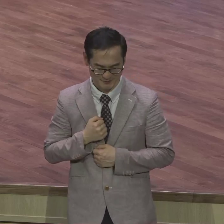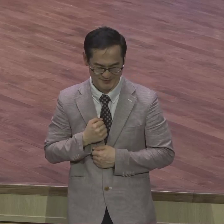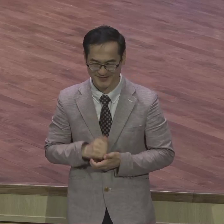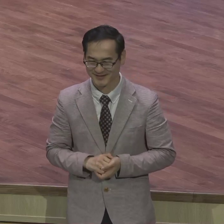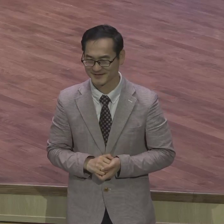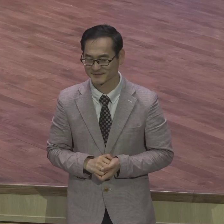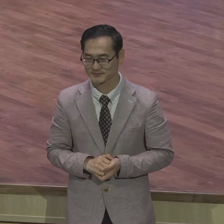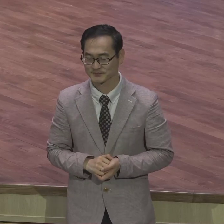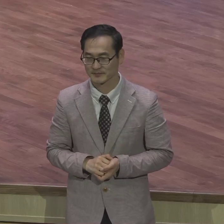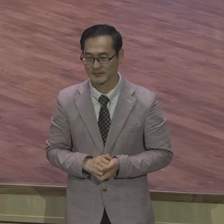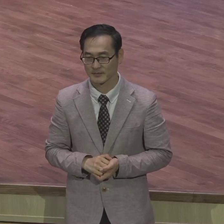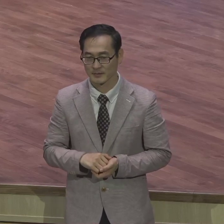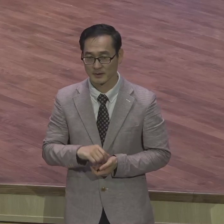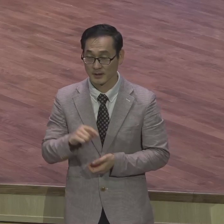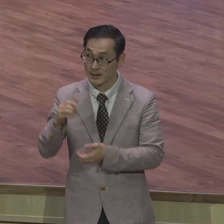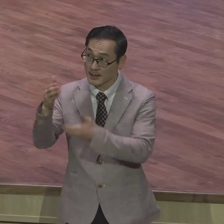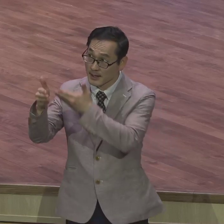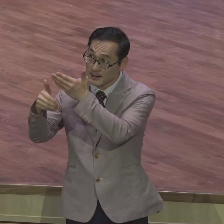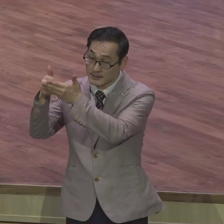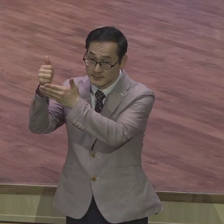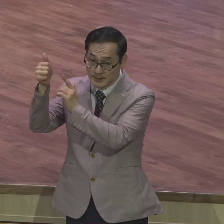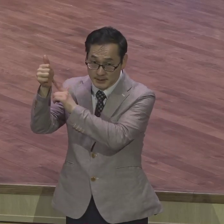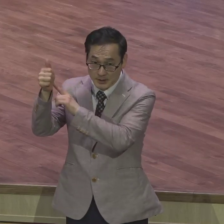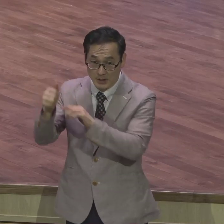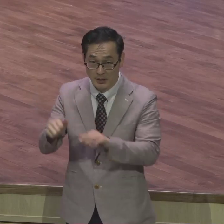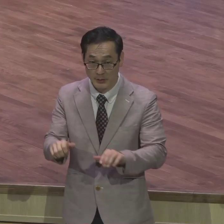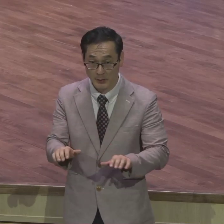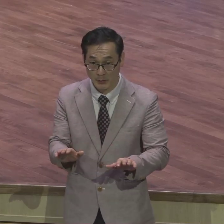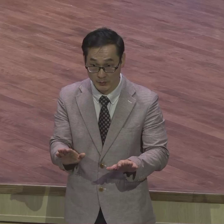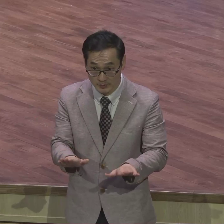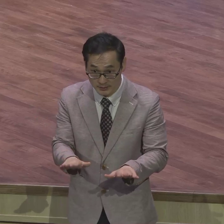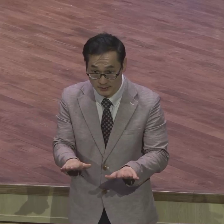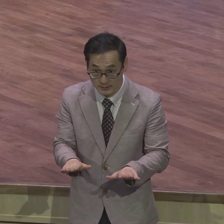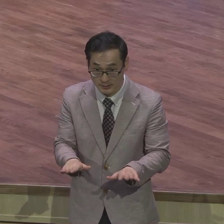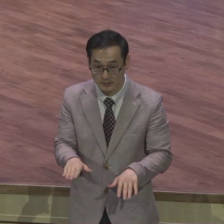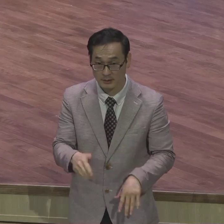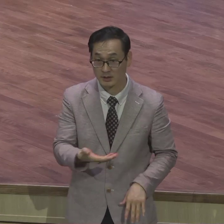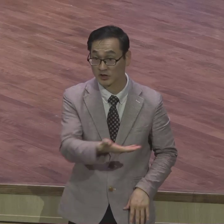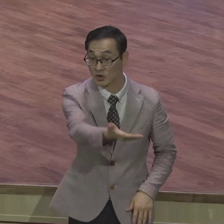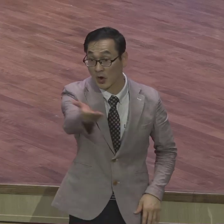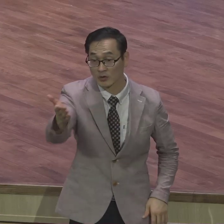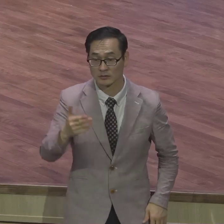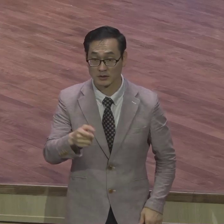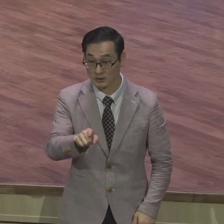하나님께서요 우리에게 이 아침에 너는 내 거다 라고 말씀하셨어요